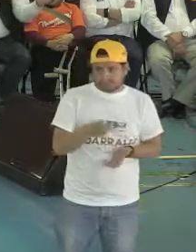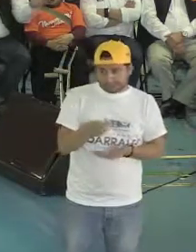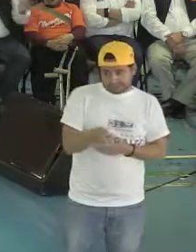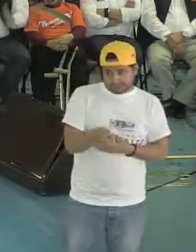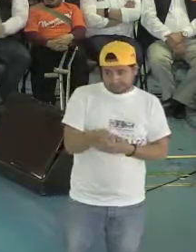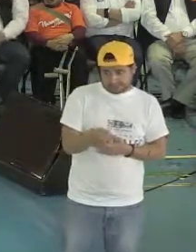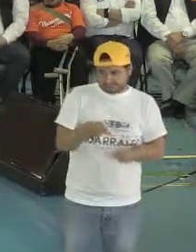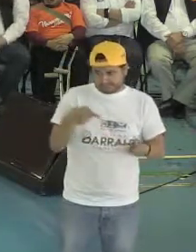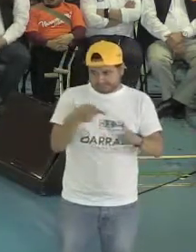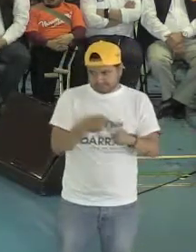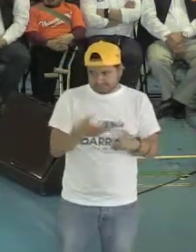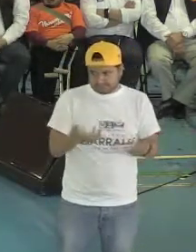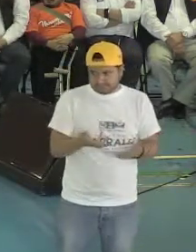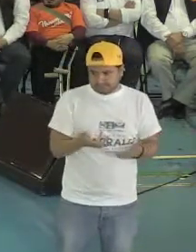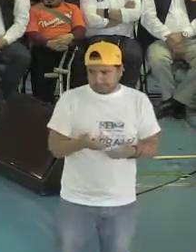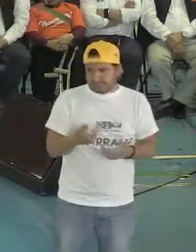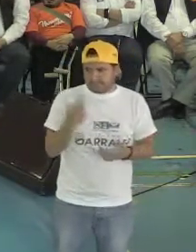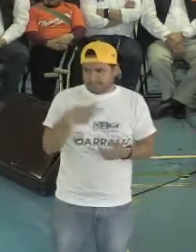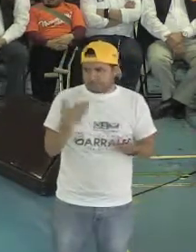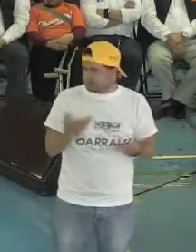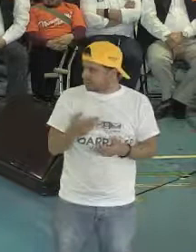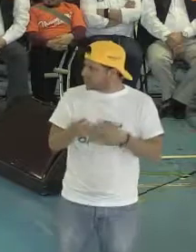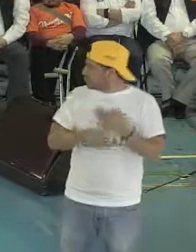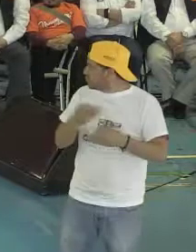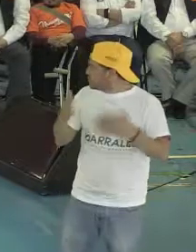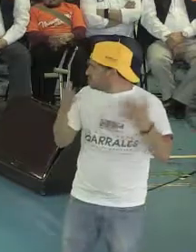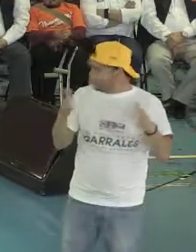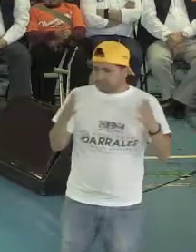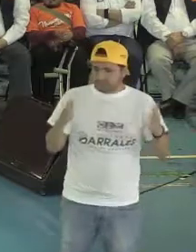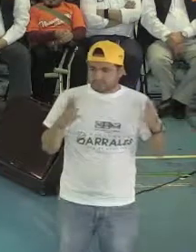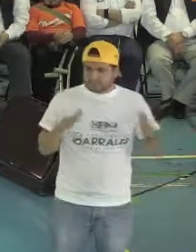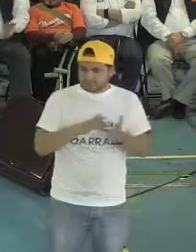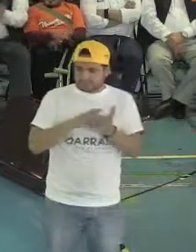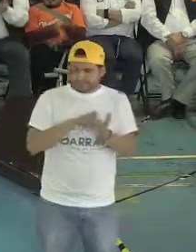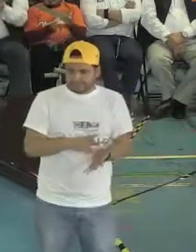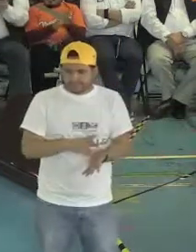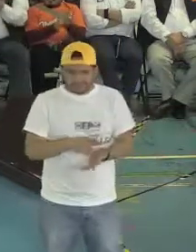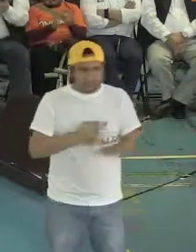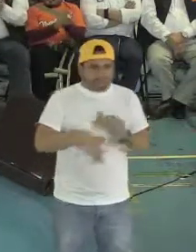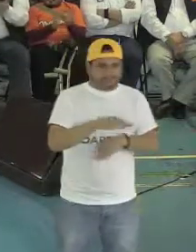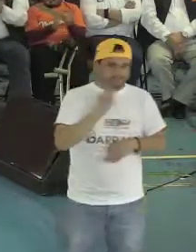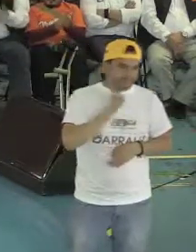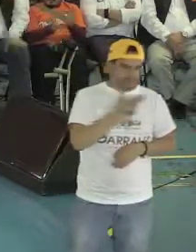objetivo y para eso vamos a trabajar con el apoyo de todas y de todos ustedes.